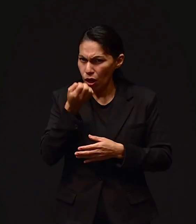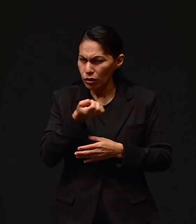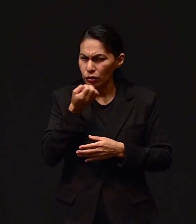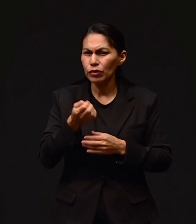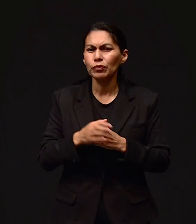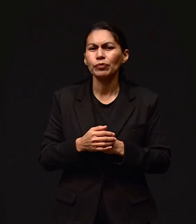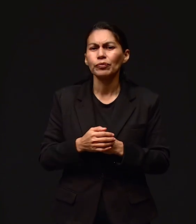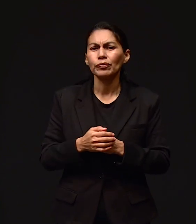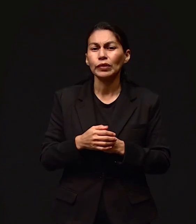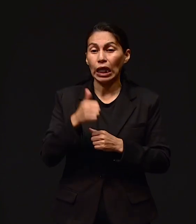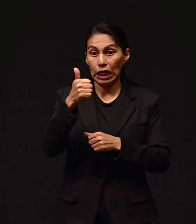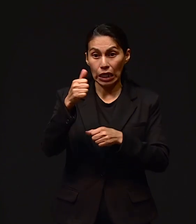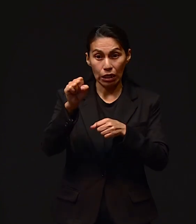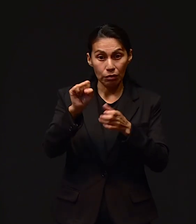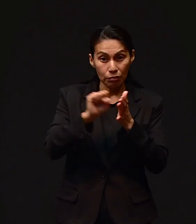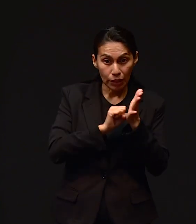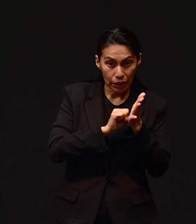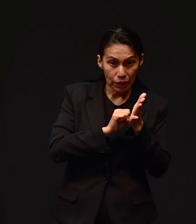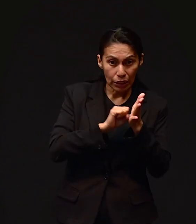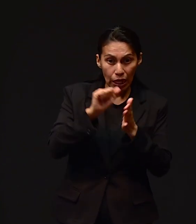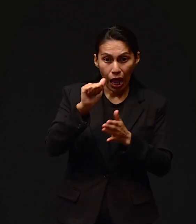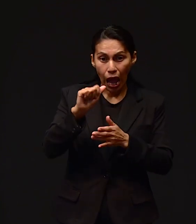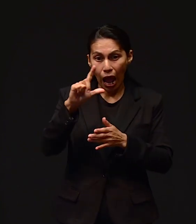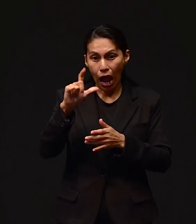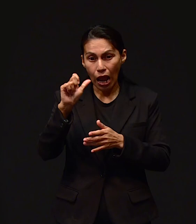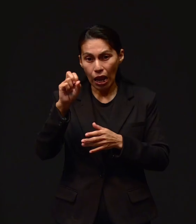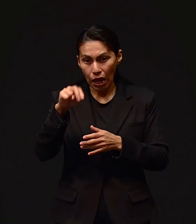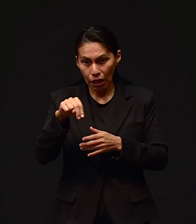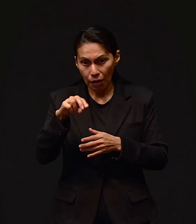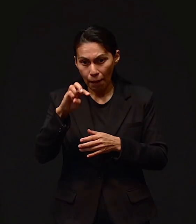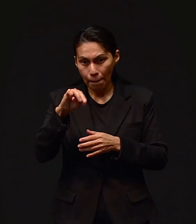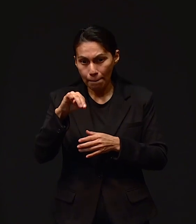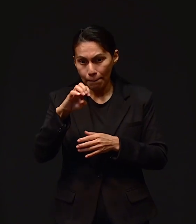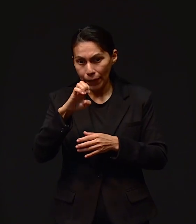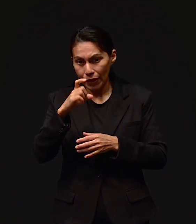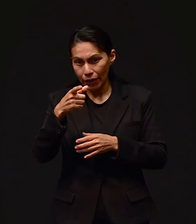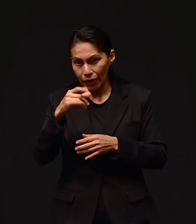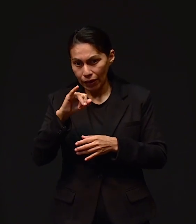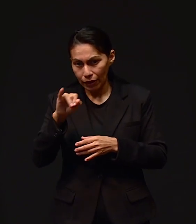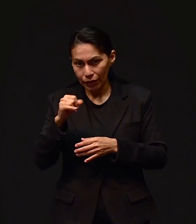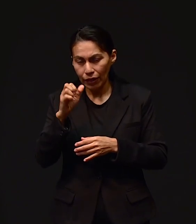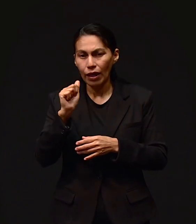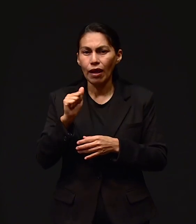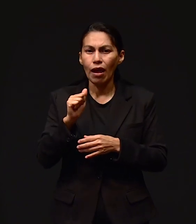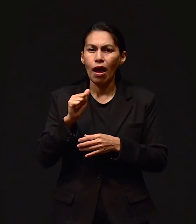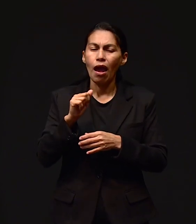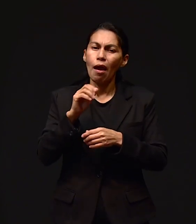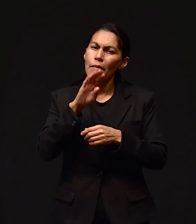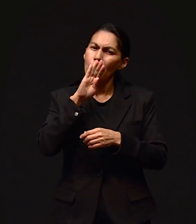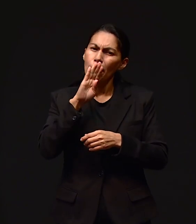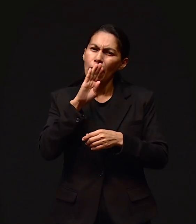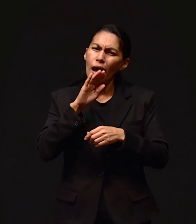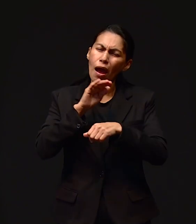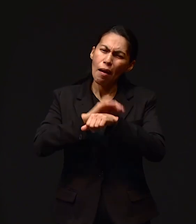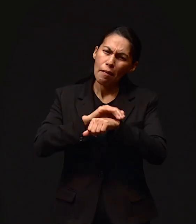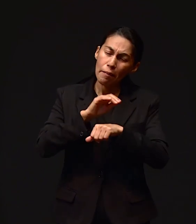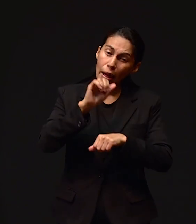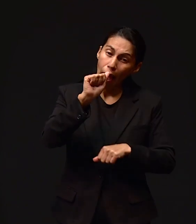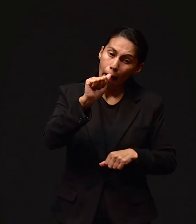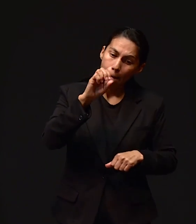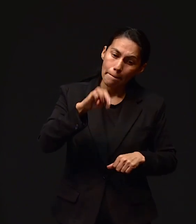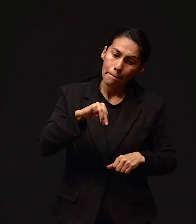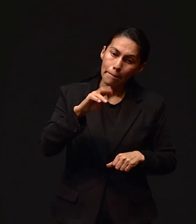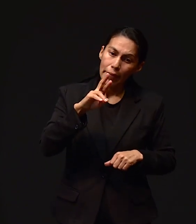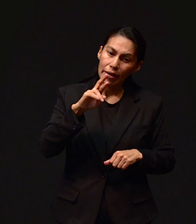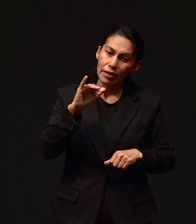Agradecimiento Por permitir Un semestre más A mi hijo Alan Mejías De parte de su mamá América Camacho